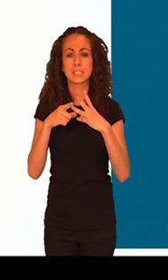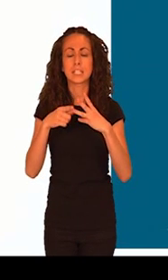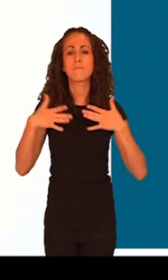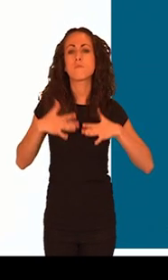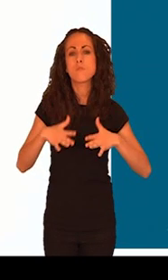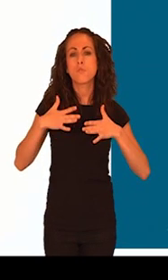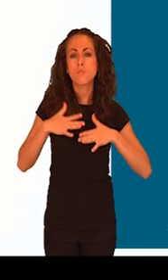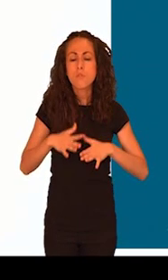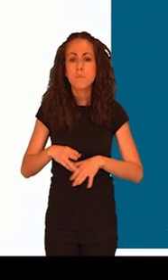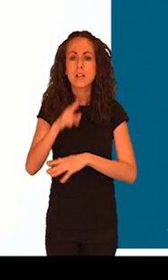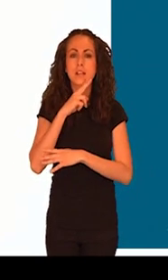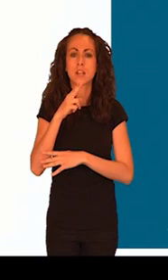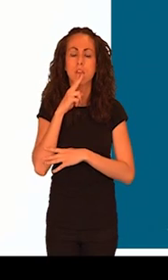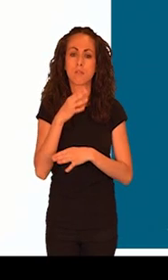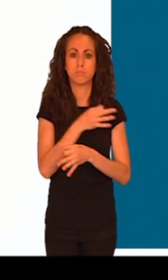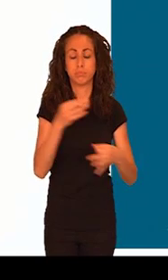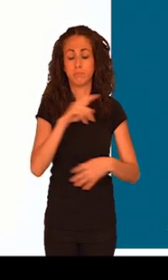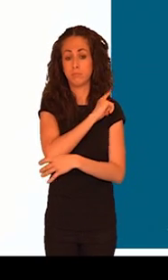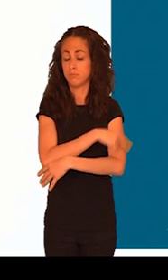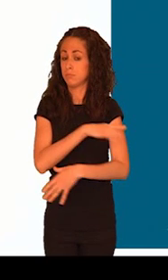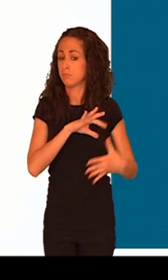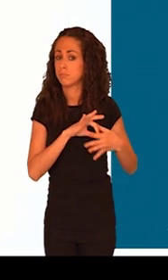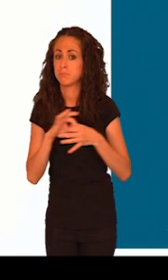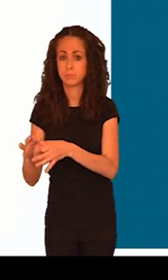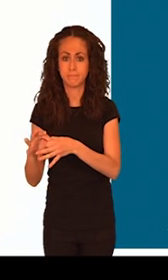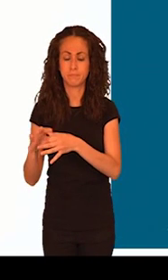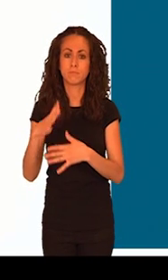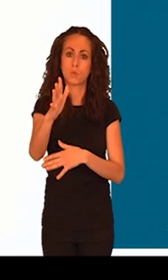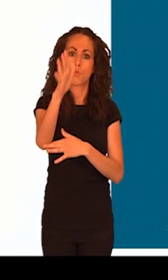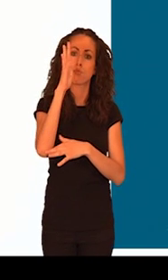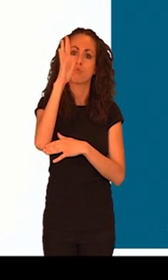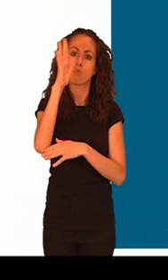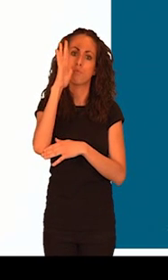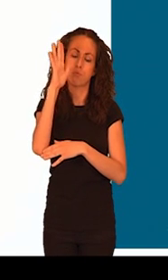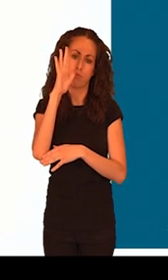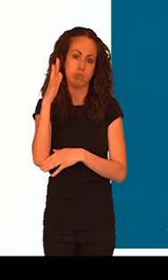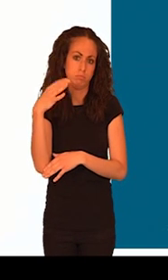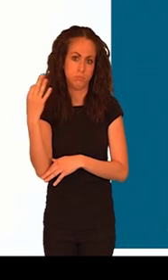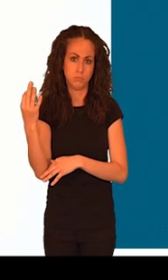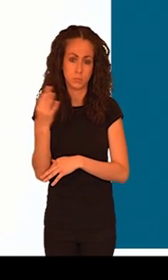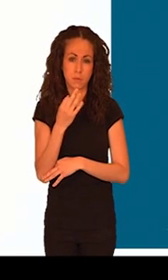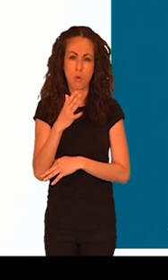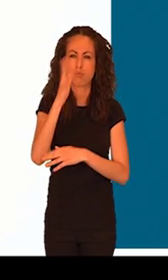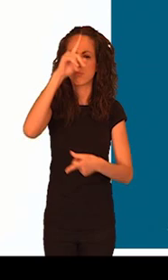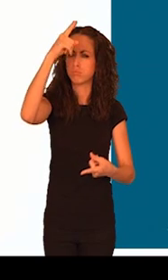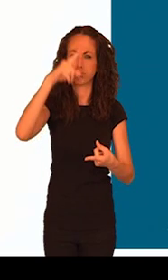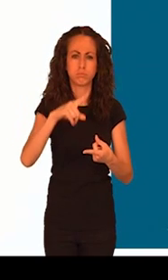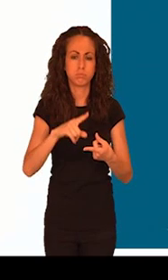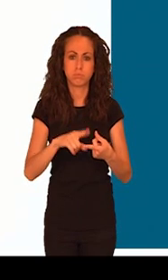Utilice ropa y calzado adecuado para hacer deporte y no olvide hidratarse de forma continua. Beba pocas cantidades de líquidos pero